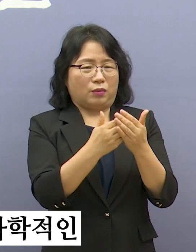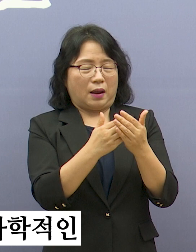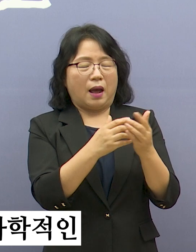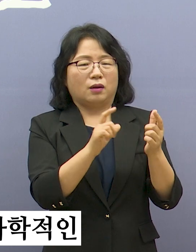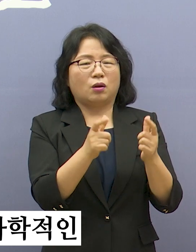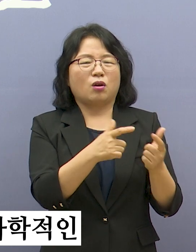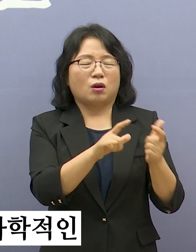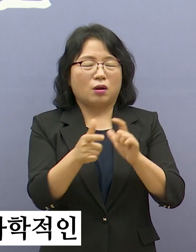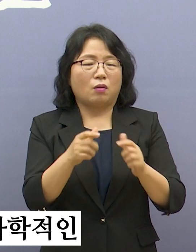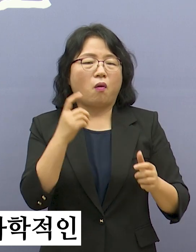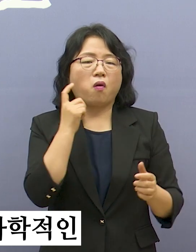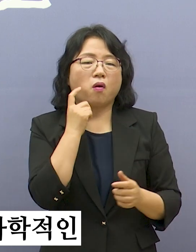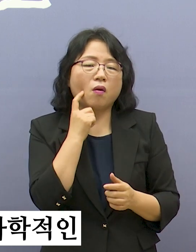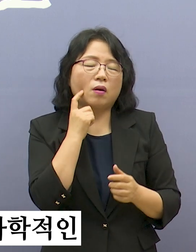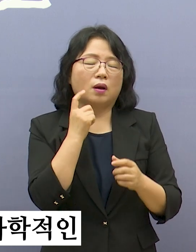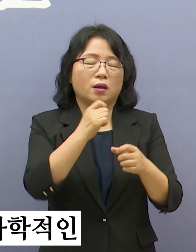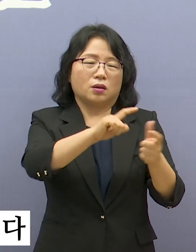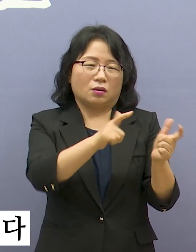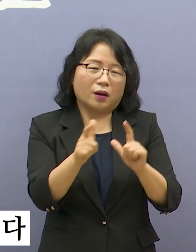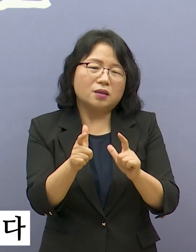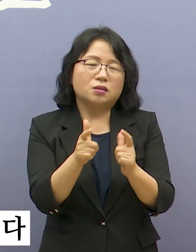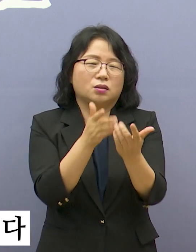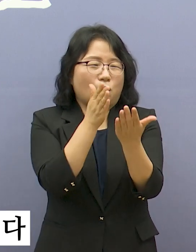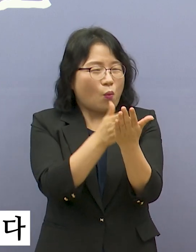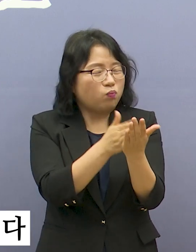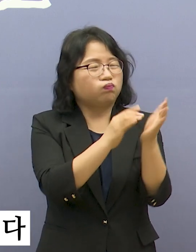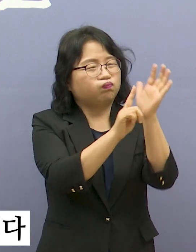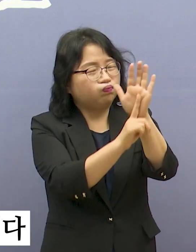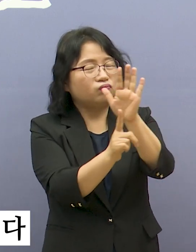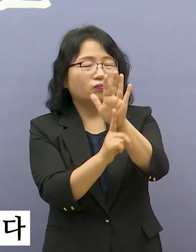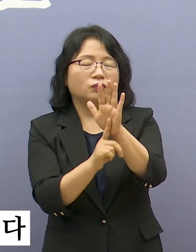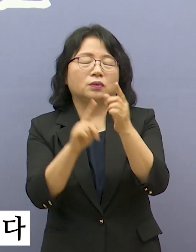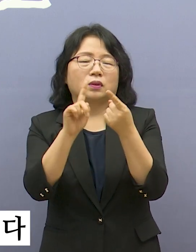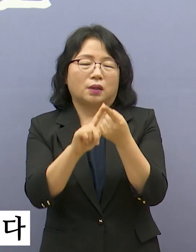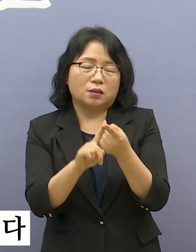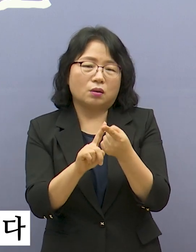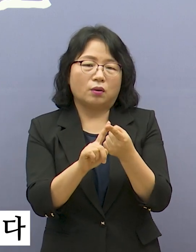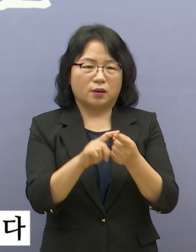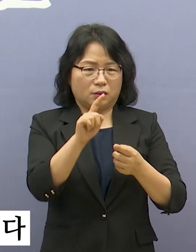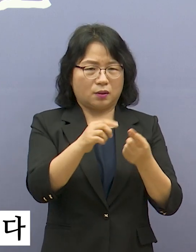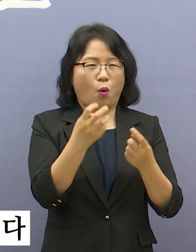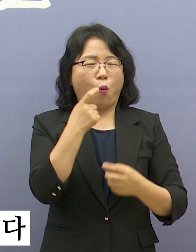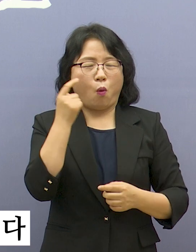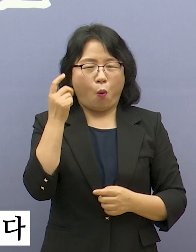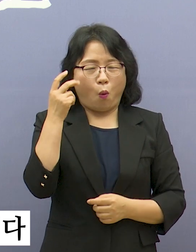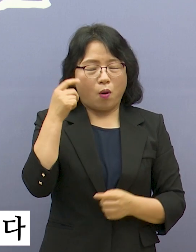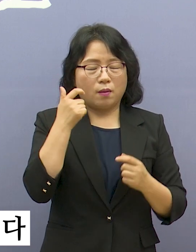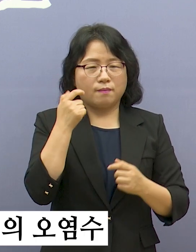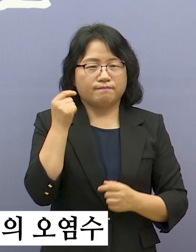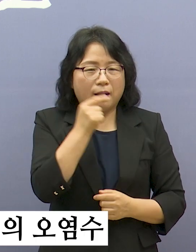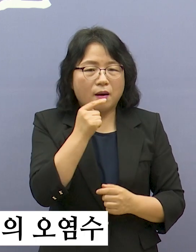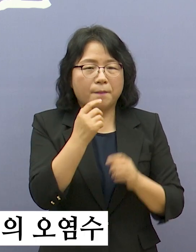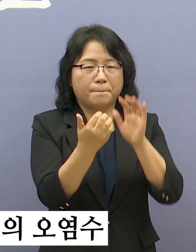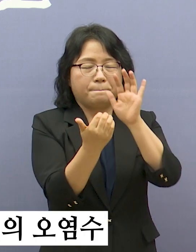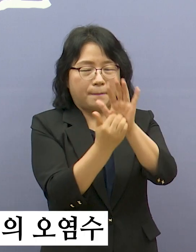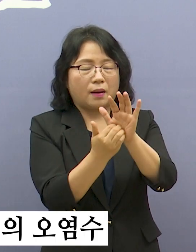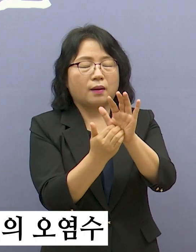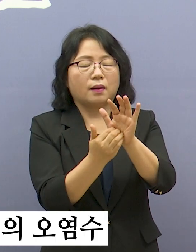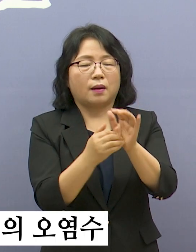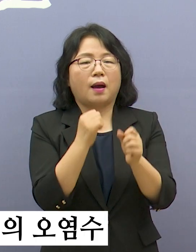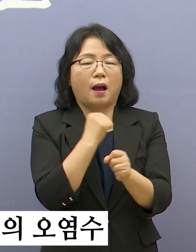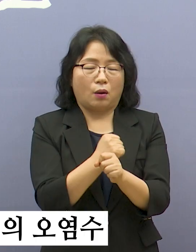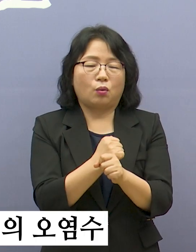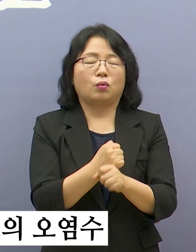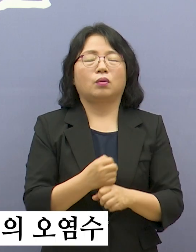무책임하고 비과학적인 가짜뉴스에 엄정 대응하겠습니다. 이를 통해서